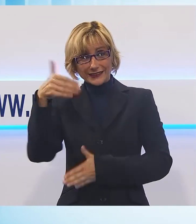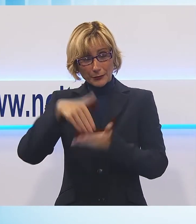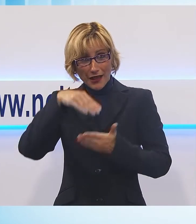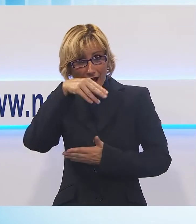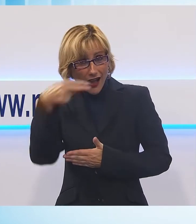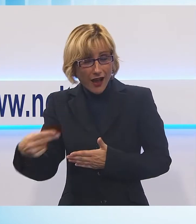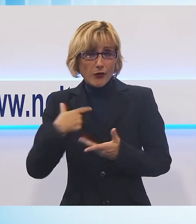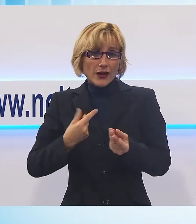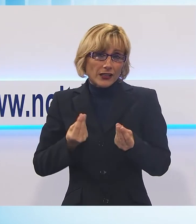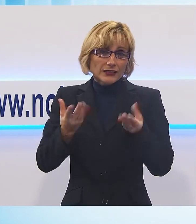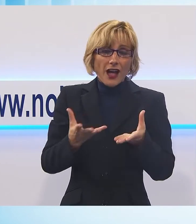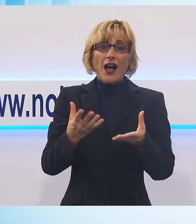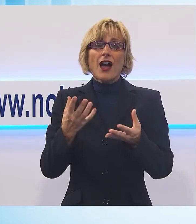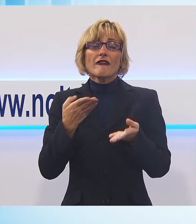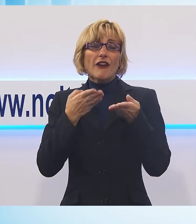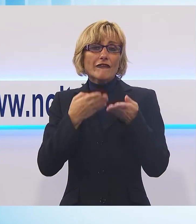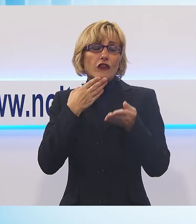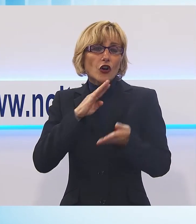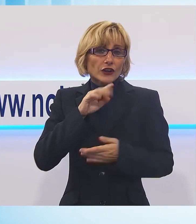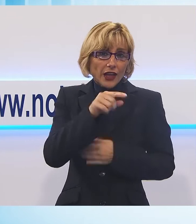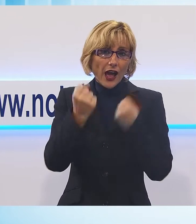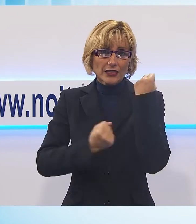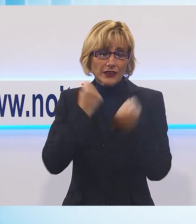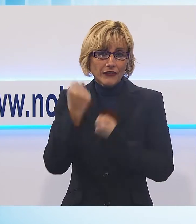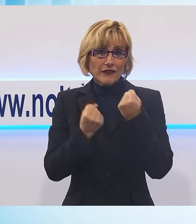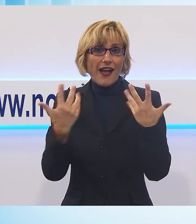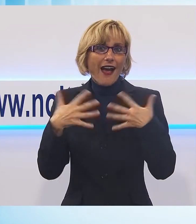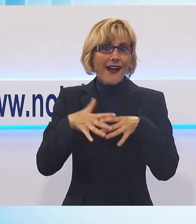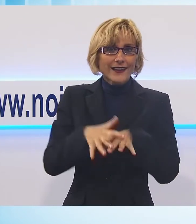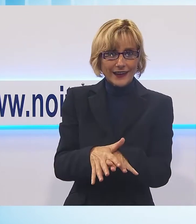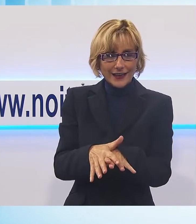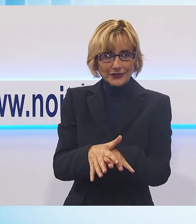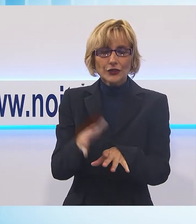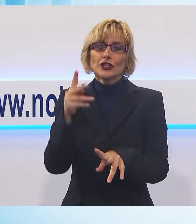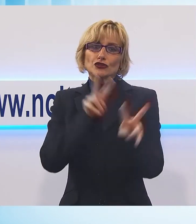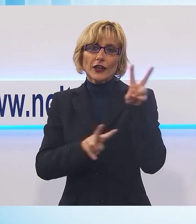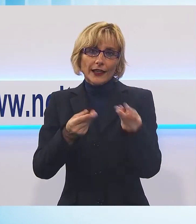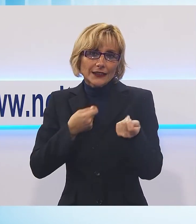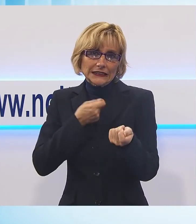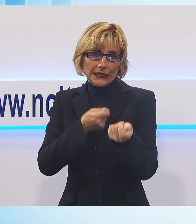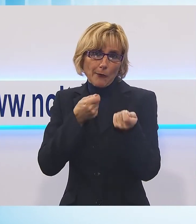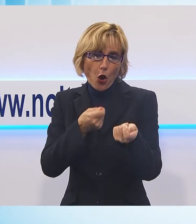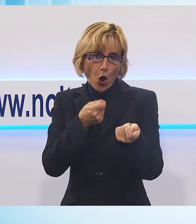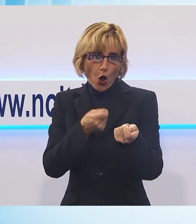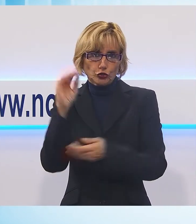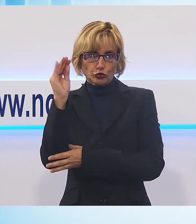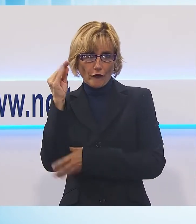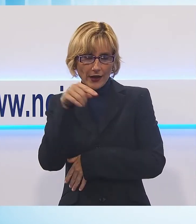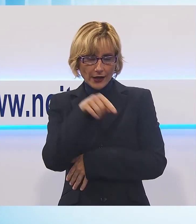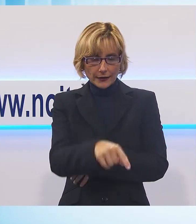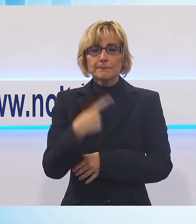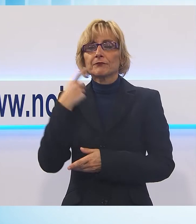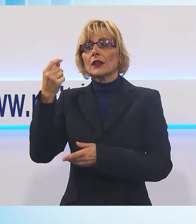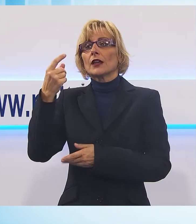favorire le attività di aggregazione per contrastare la povertà educativa minorile Si tratta di risorse finanziate da un fondo